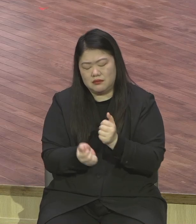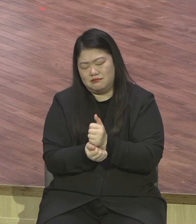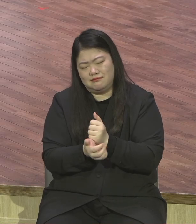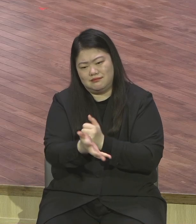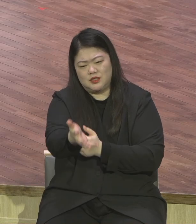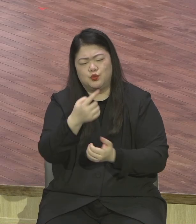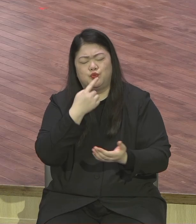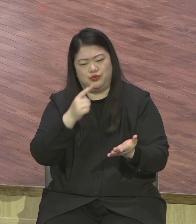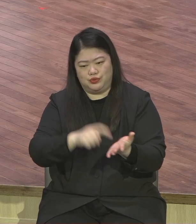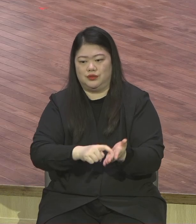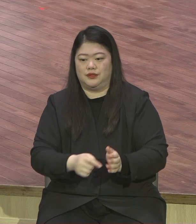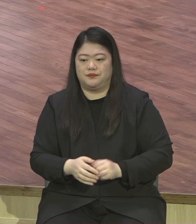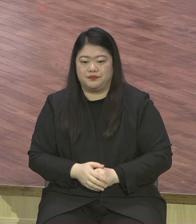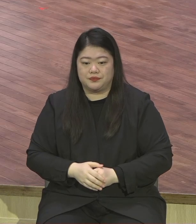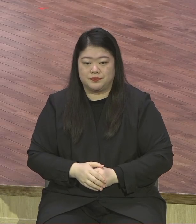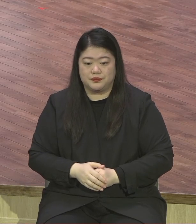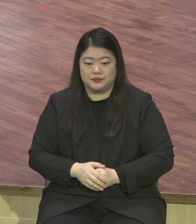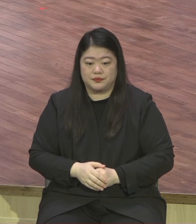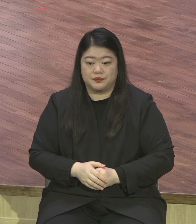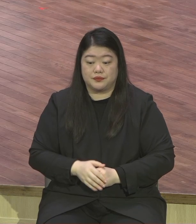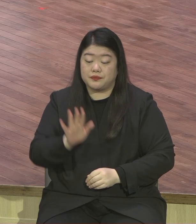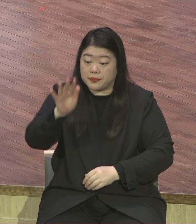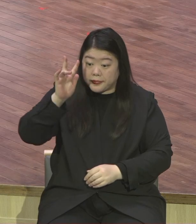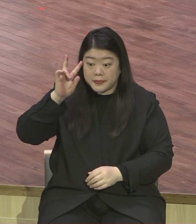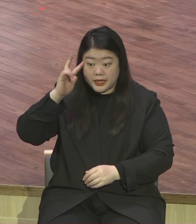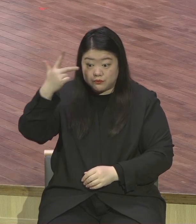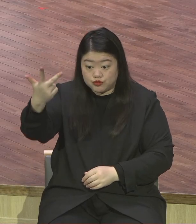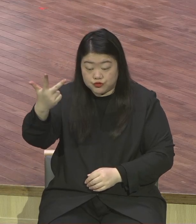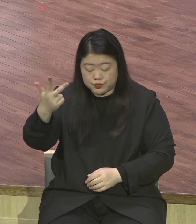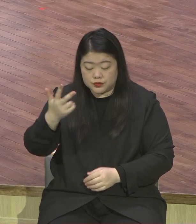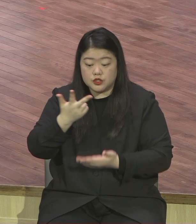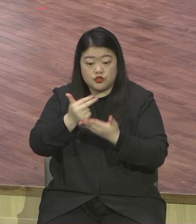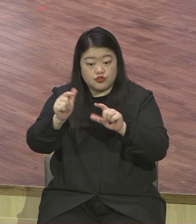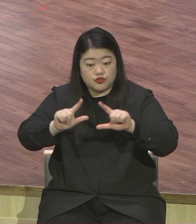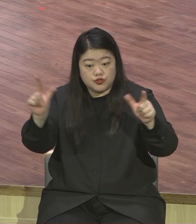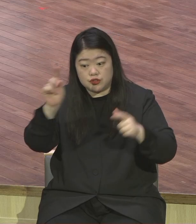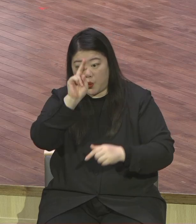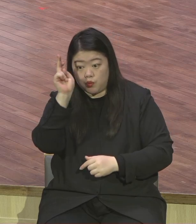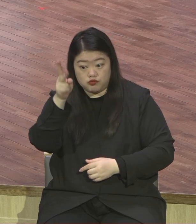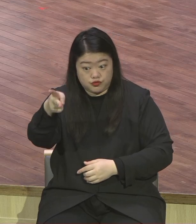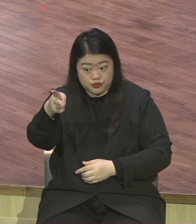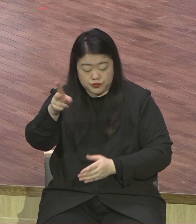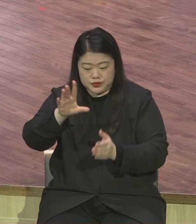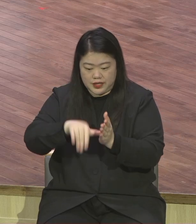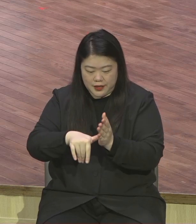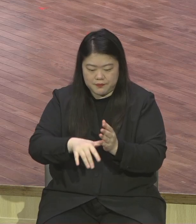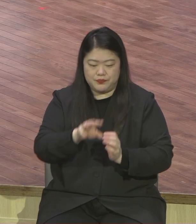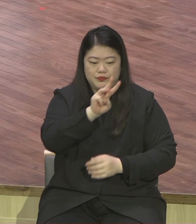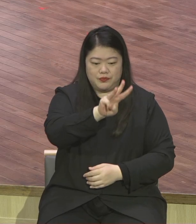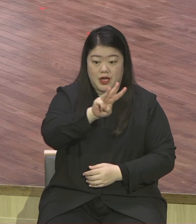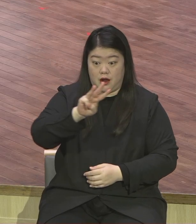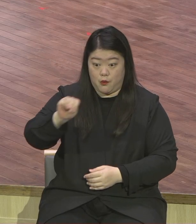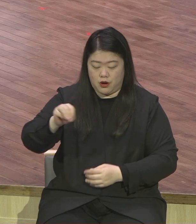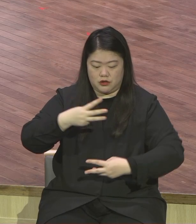다음 주 오후 2시에 예원 랩런트 인턴십 데이 발대식이 있습니다